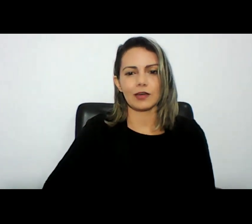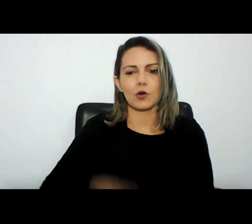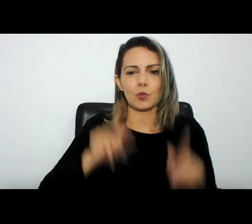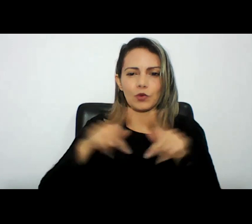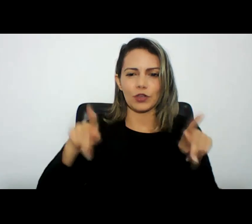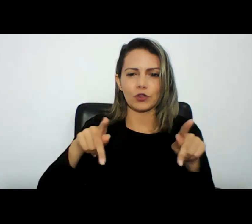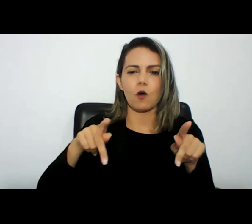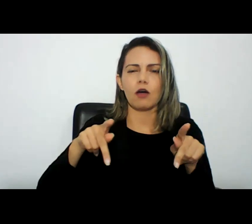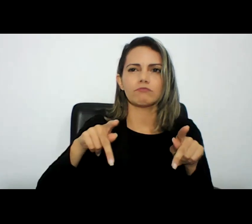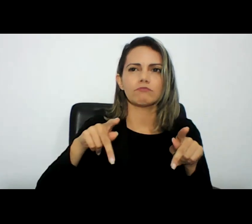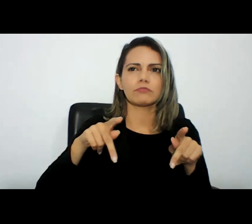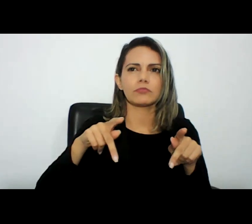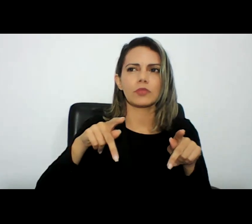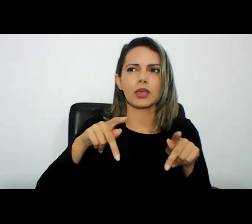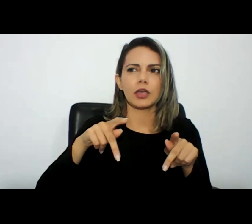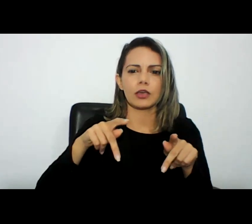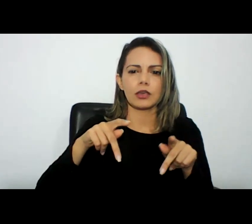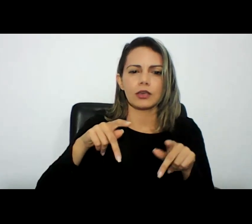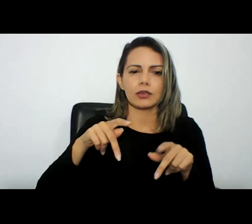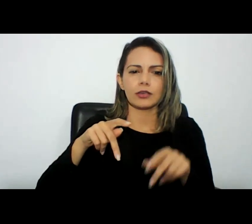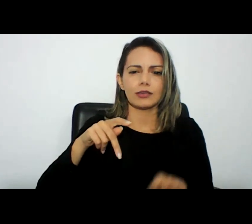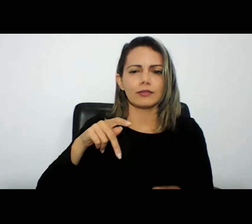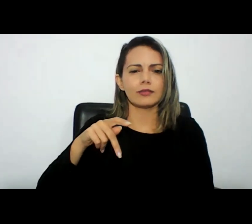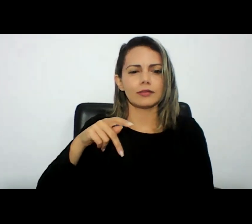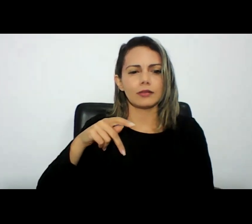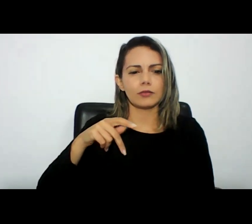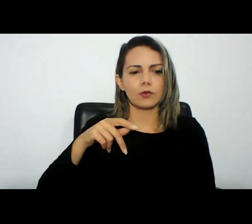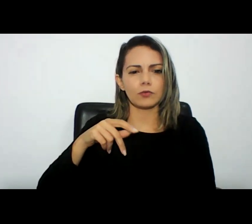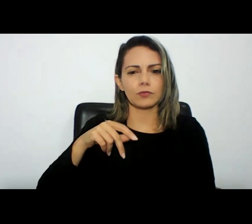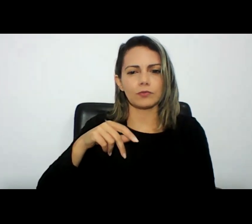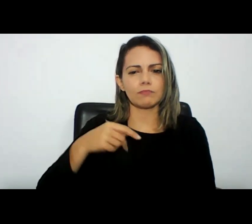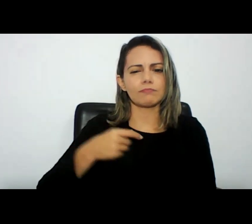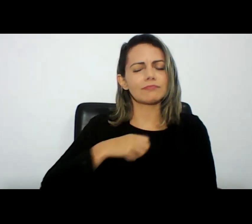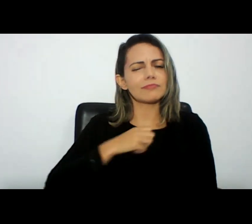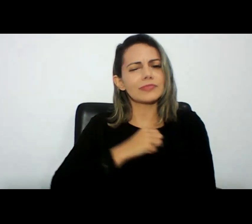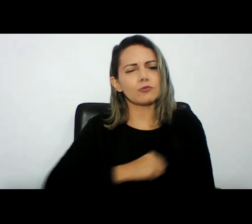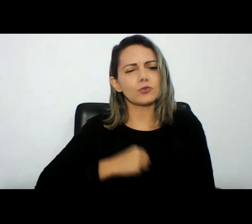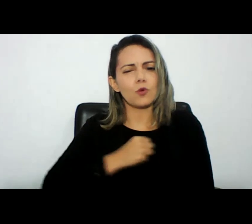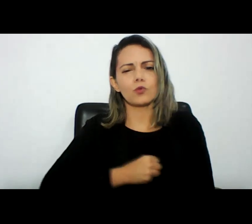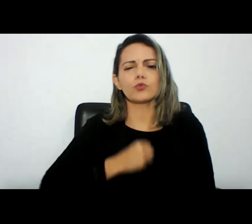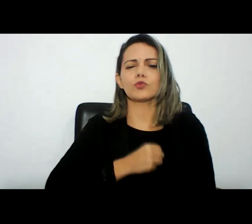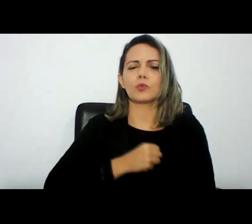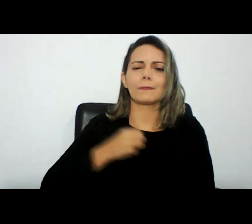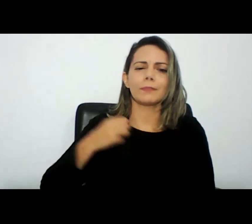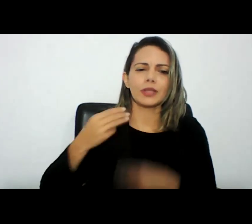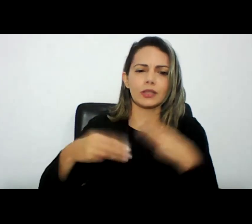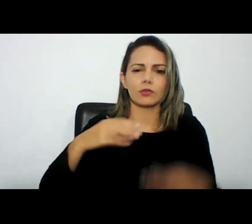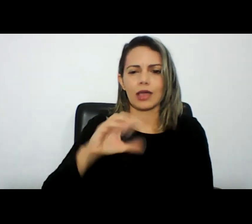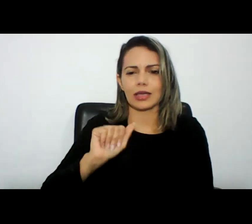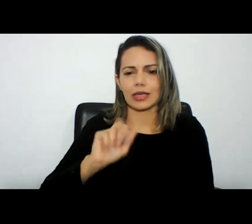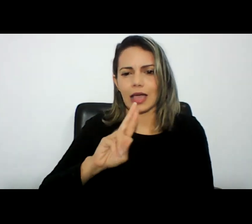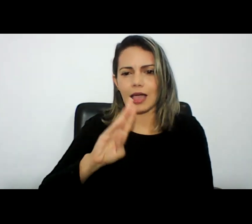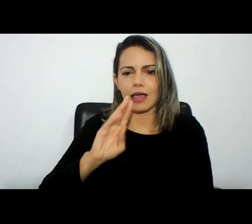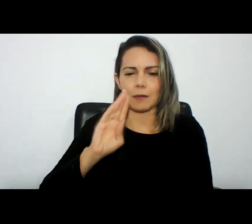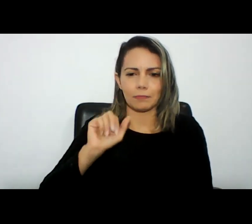Eugênio Pachelli sua presidência querido e saudoso ministro Amildo Carvalhido o projeto de lei do